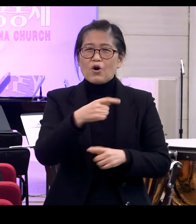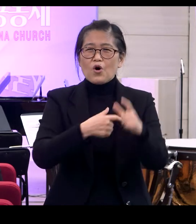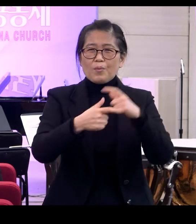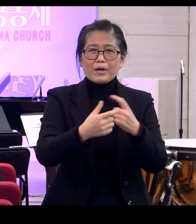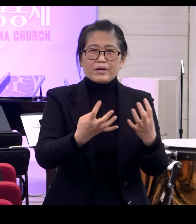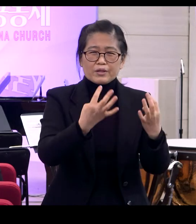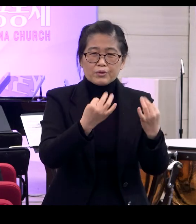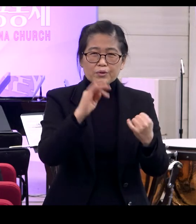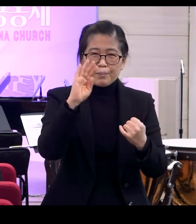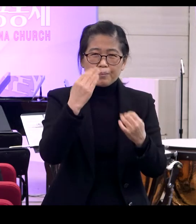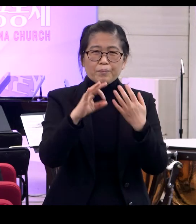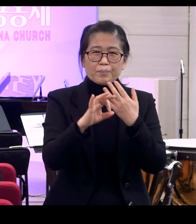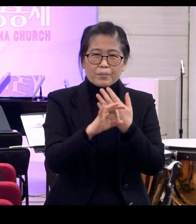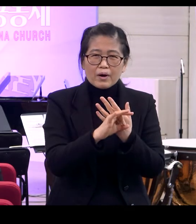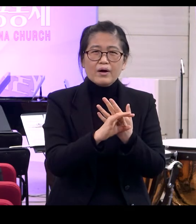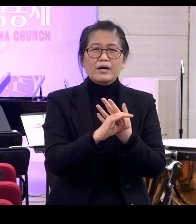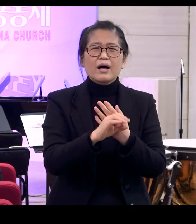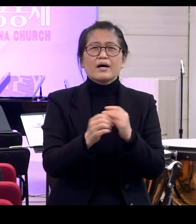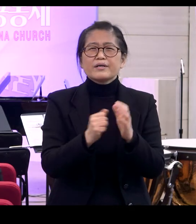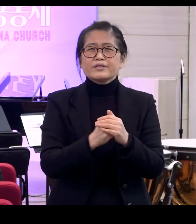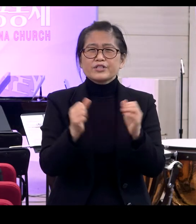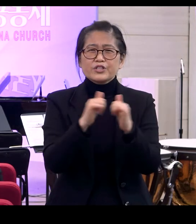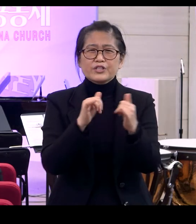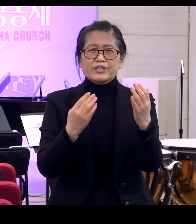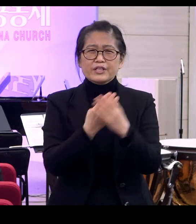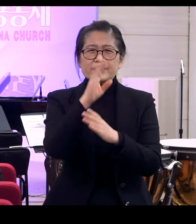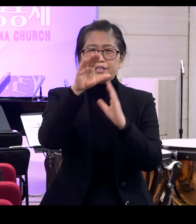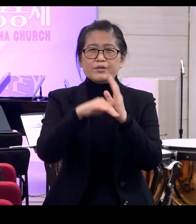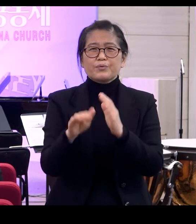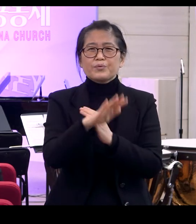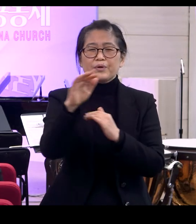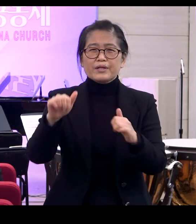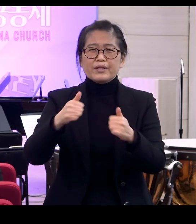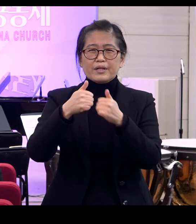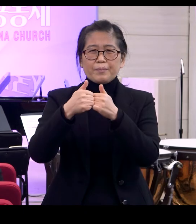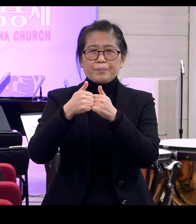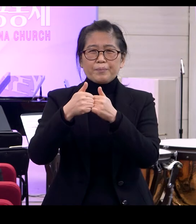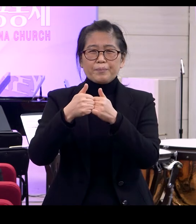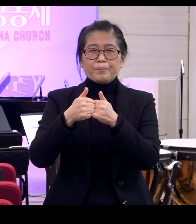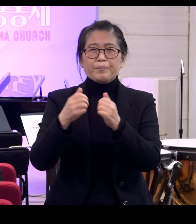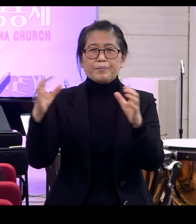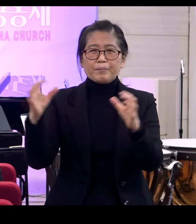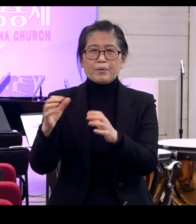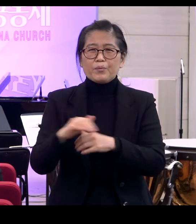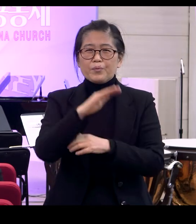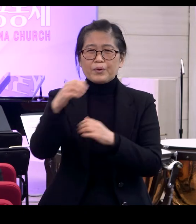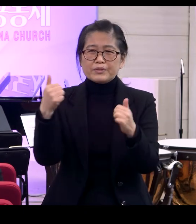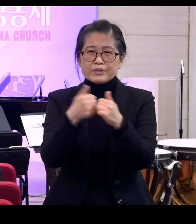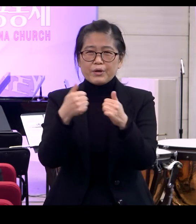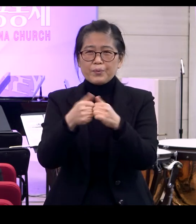많게 되면 전쟁이 일어날 때에 우리 대적과 합하여 우리와 싸우고 이 땅에서 나갈까 하노라 하고